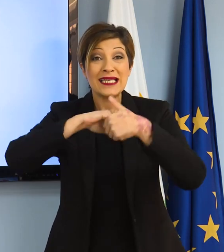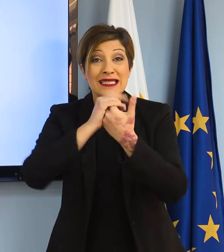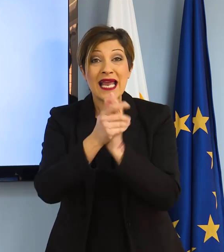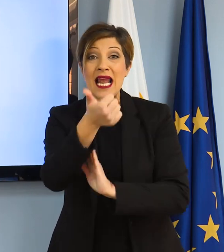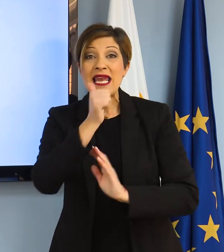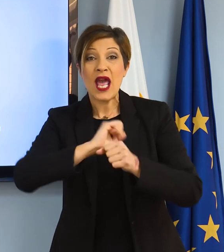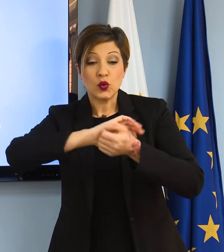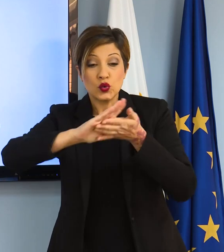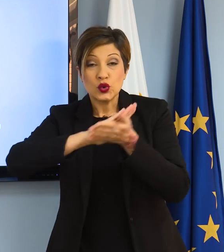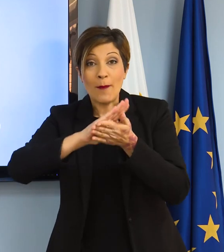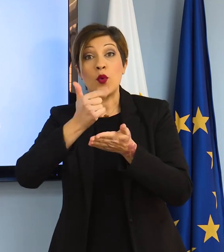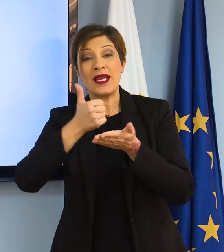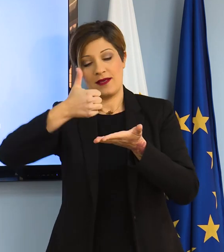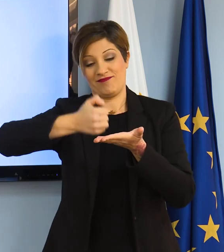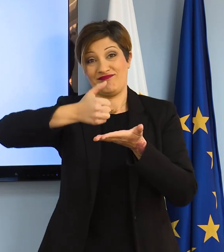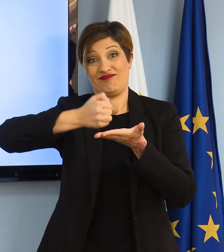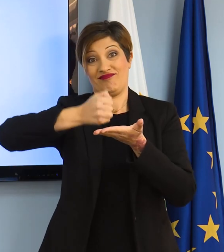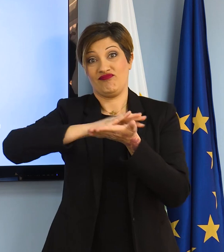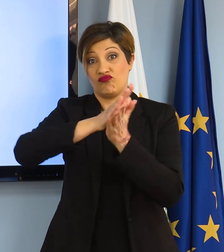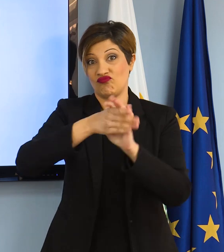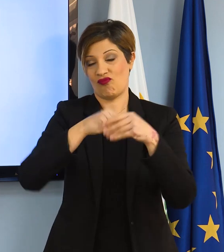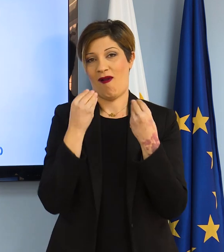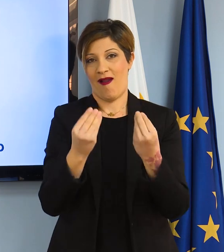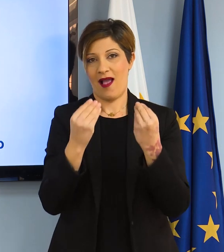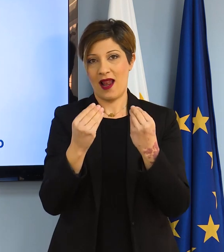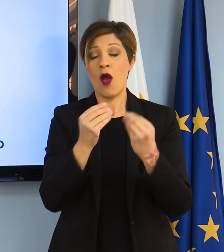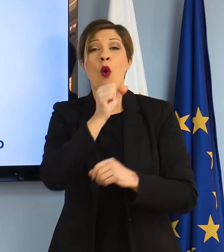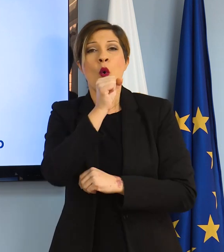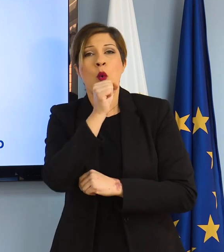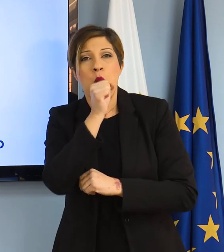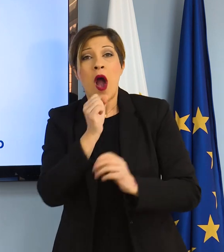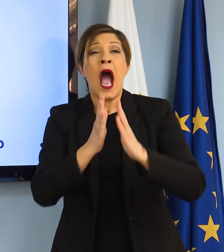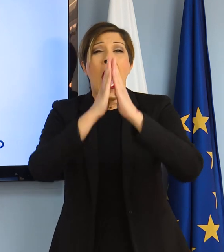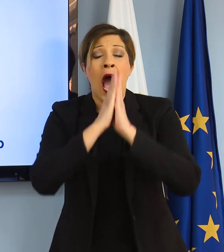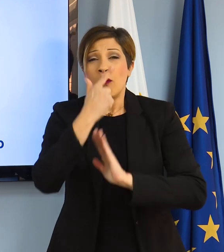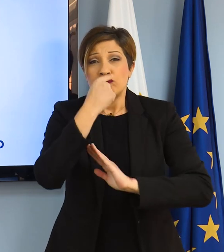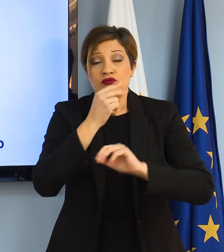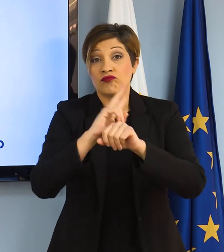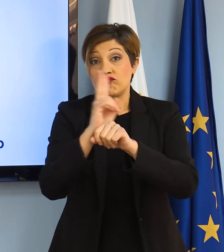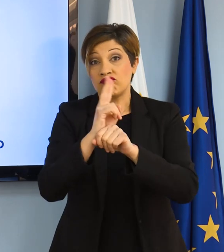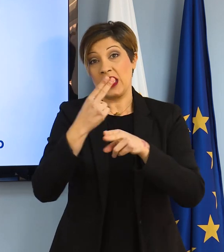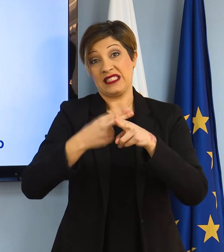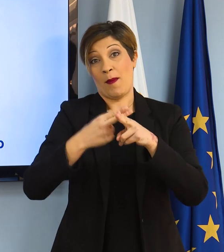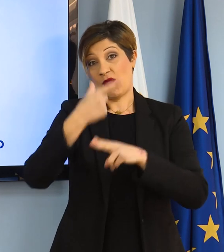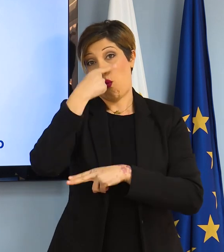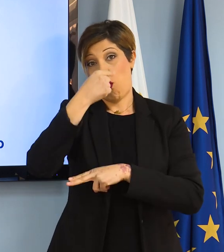σαπούνι ή χρησιμοποιώ αρκοολούχο αντισηπτικό. Όταν δείχω ή φταρνίζομαι, καλύπτω τη μύτη και το στόμα με χαρτομάντιλο.